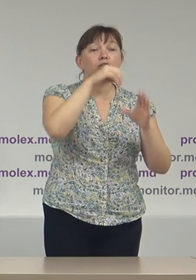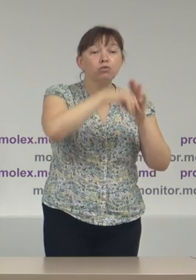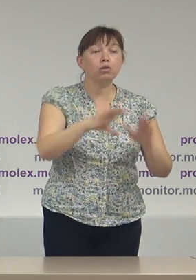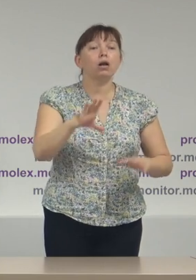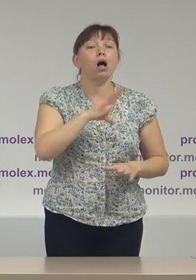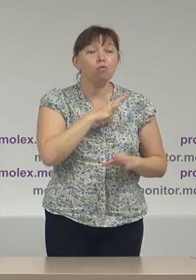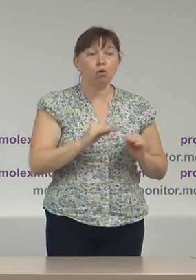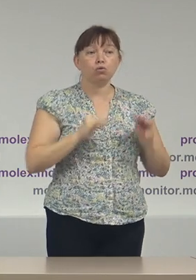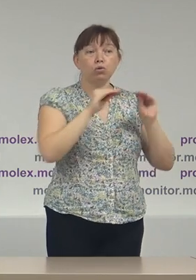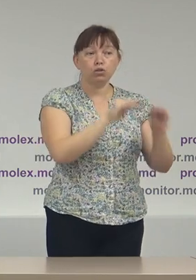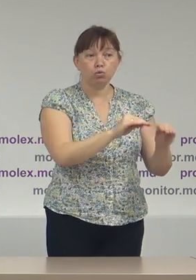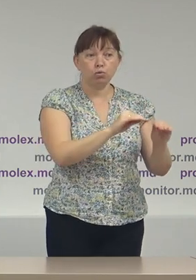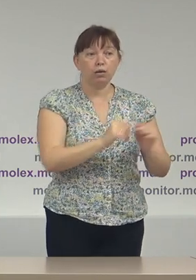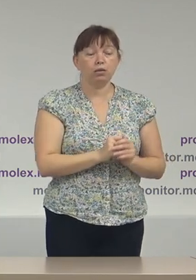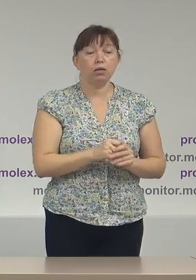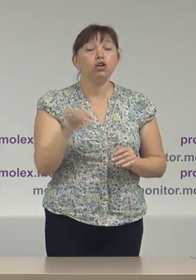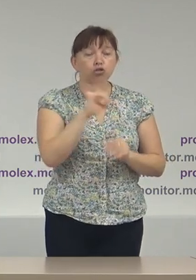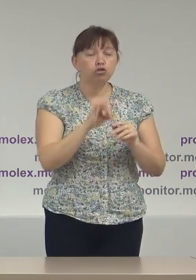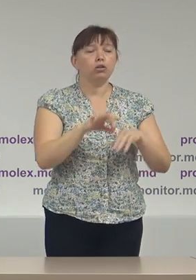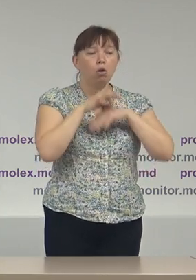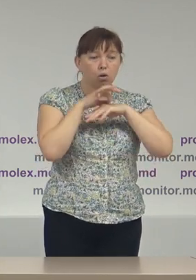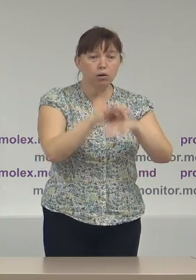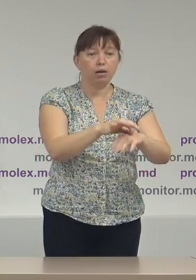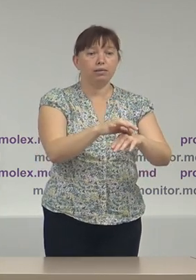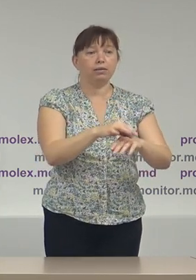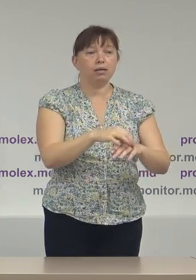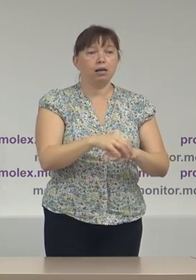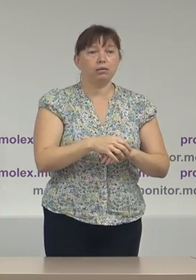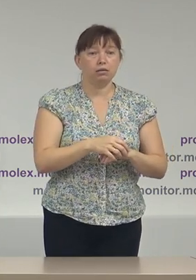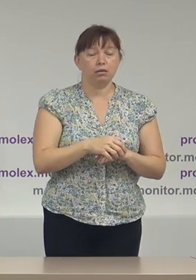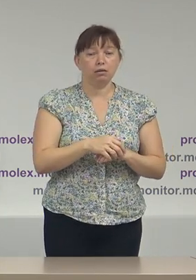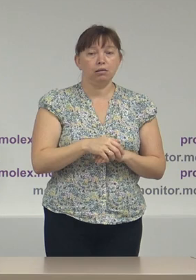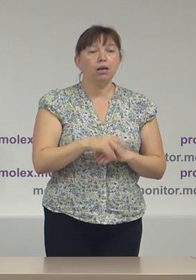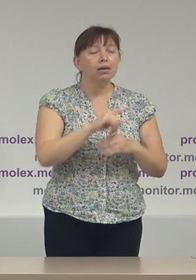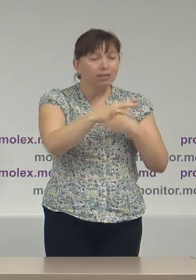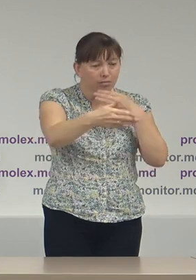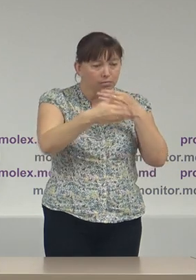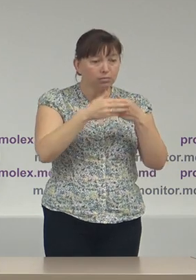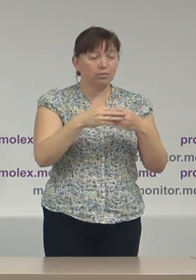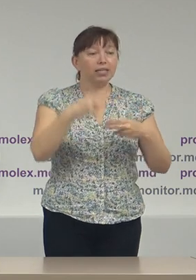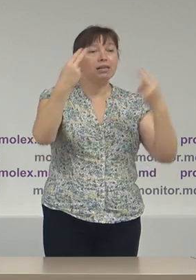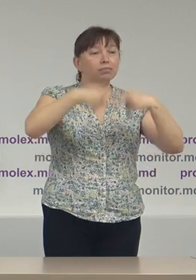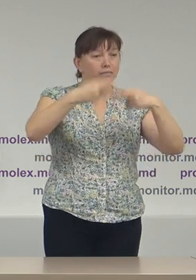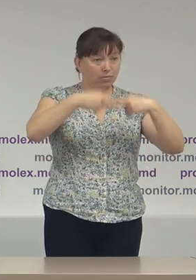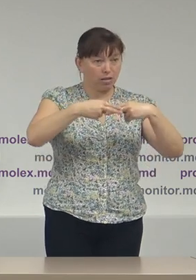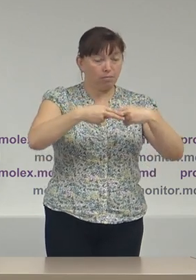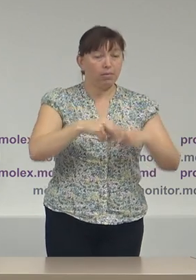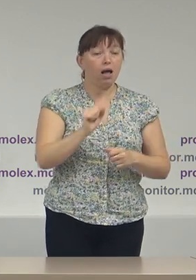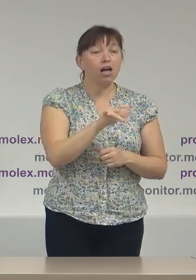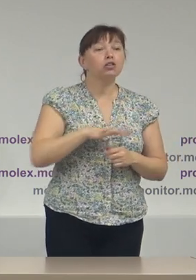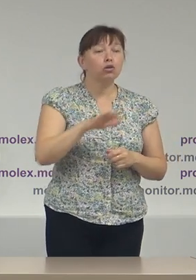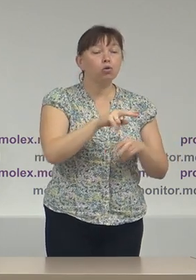erau constituite și organizate în imediata apropiere de linie de demarcare a